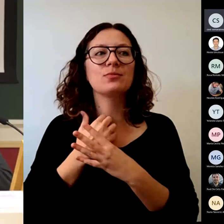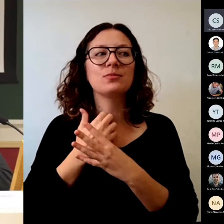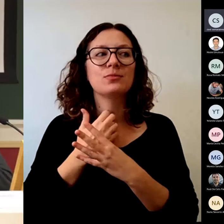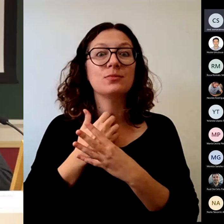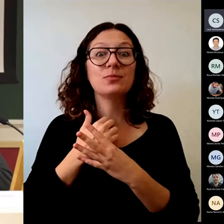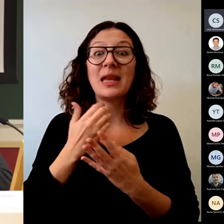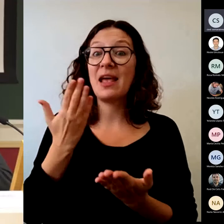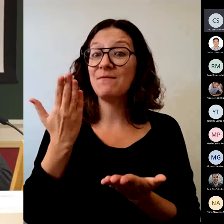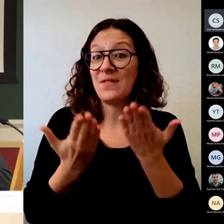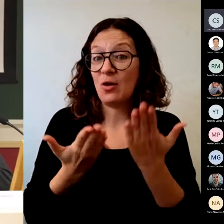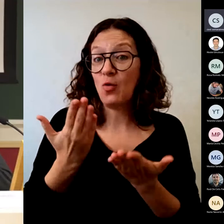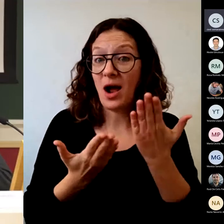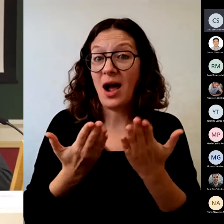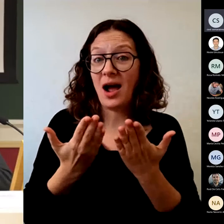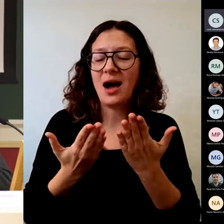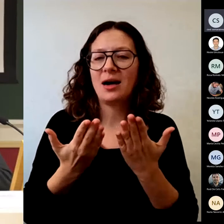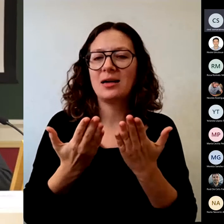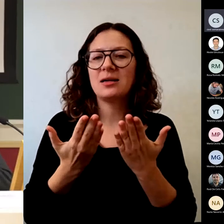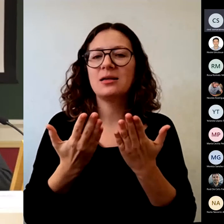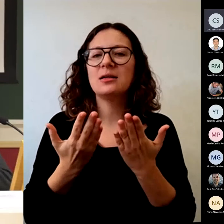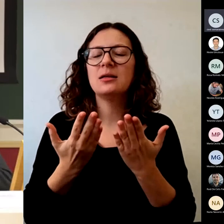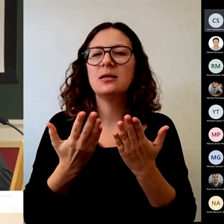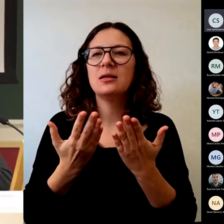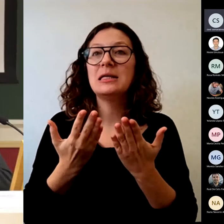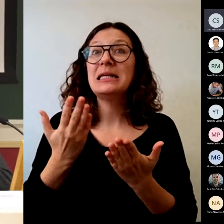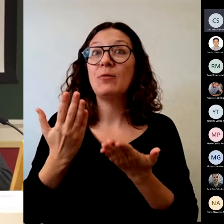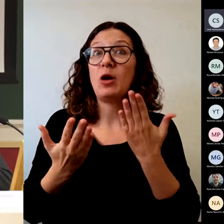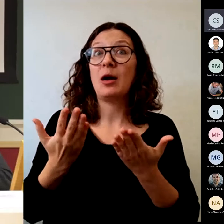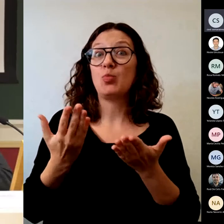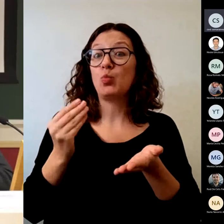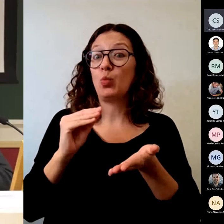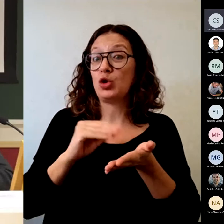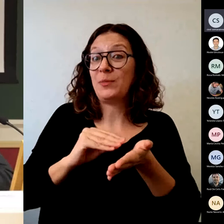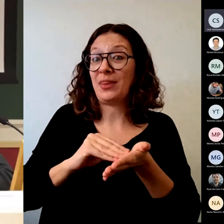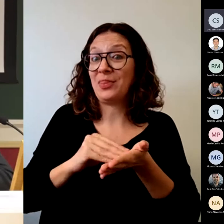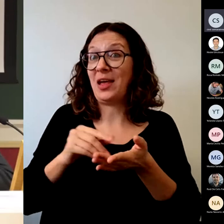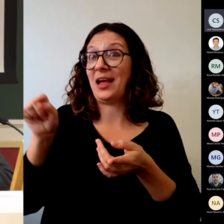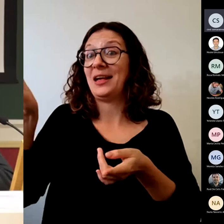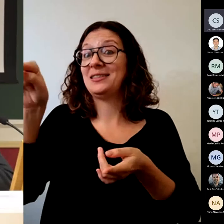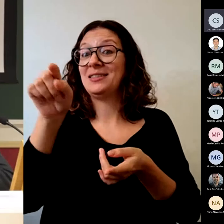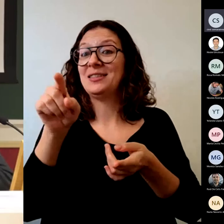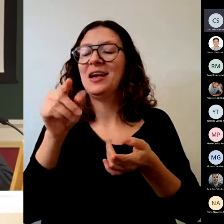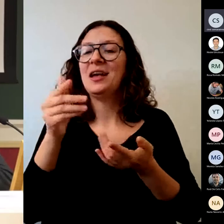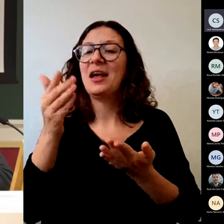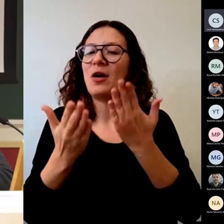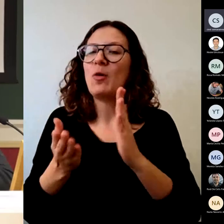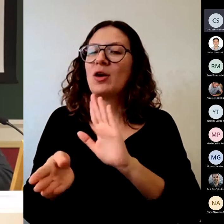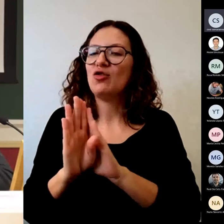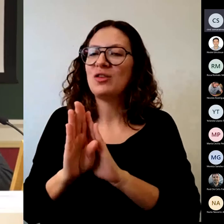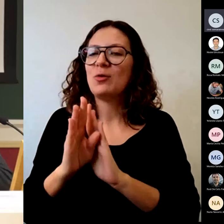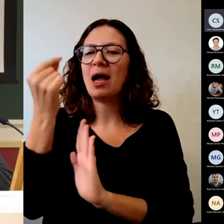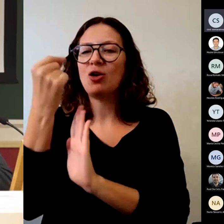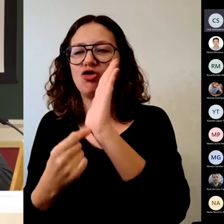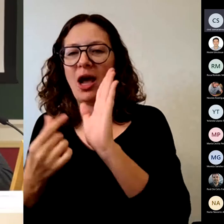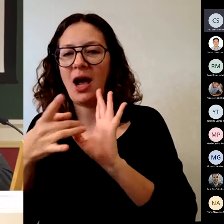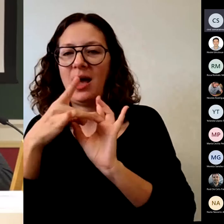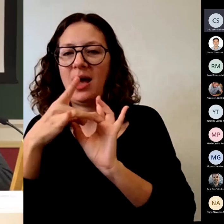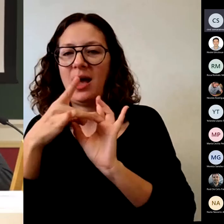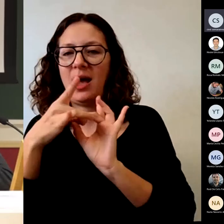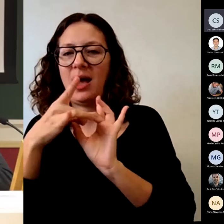sigue siendo calificar. Paula decía antes parece que esto ya